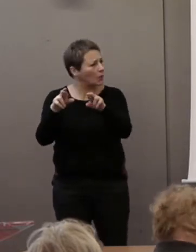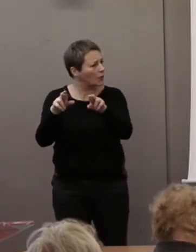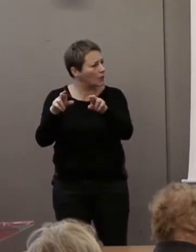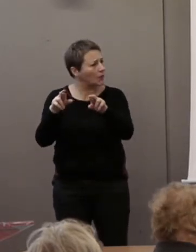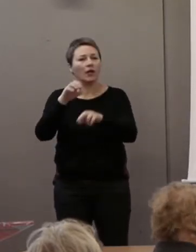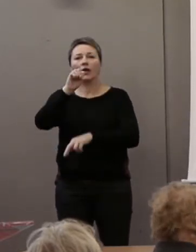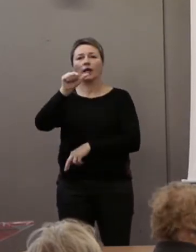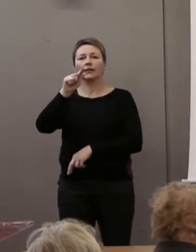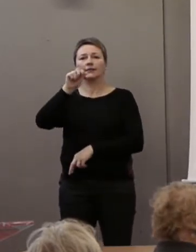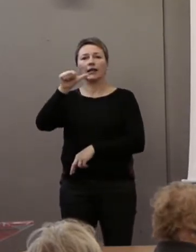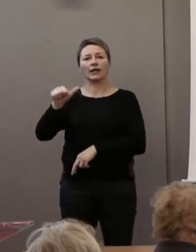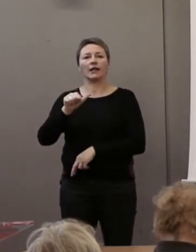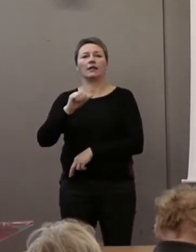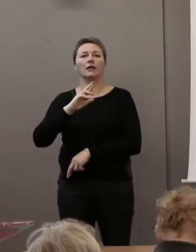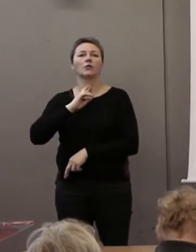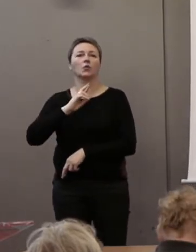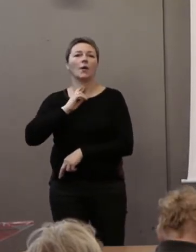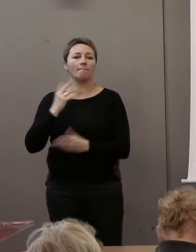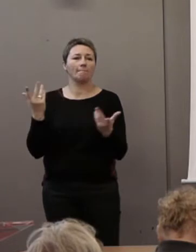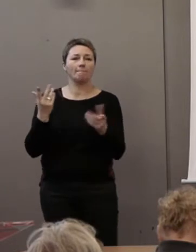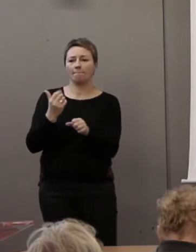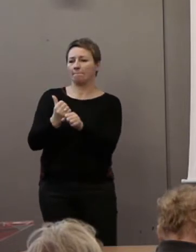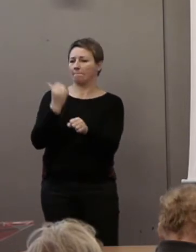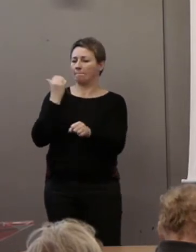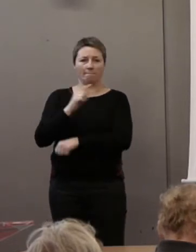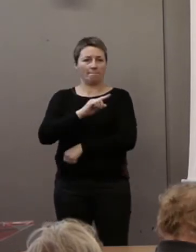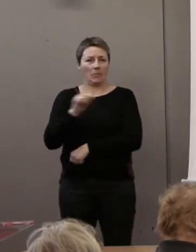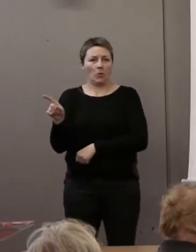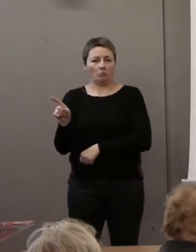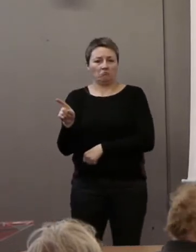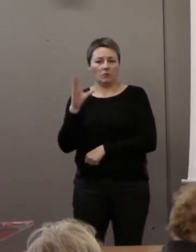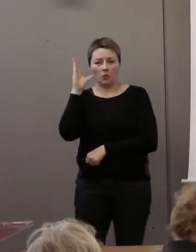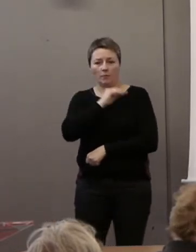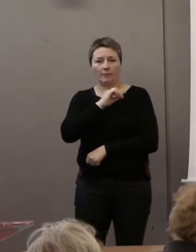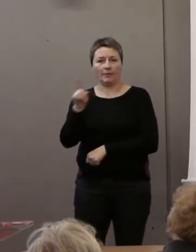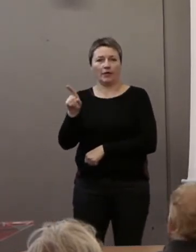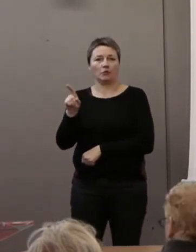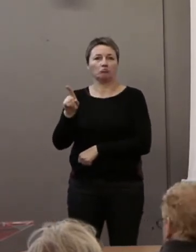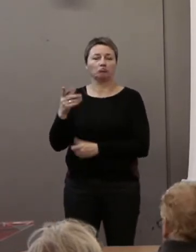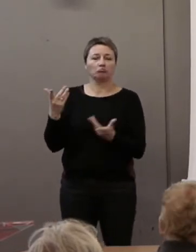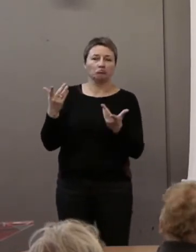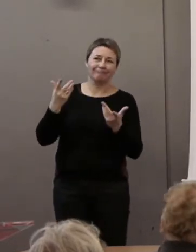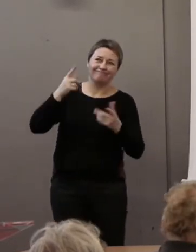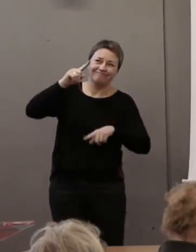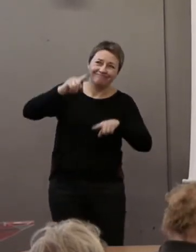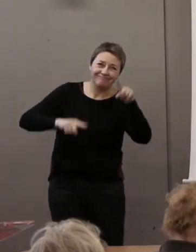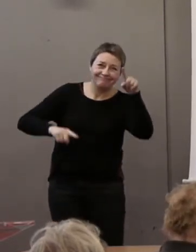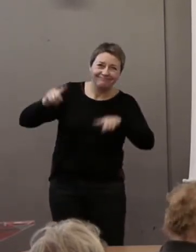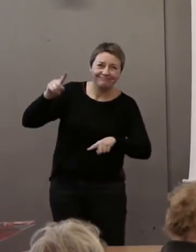du Ronde. La saga du Ronde, pas la route du Ronde. La saga du Ronde, mais avec des moyens, quelquefois,